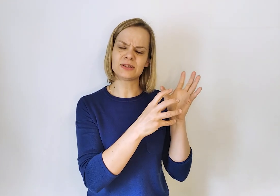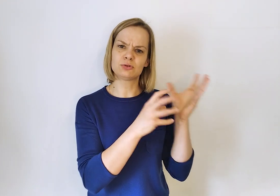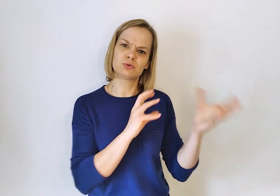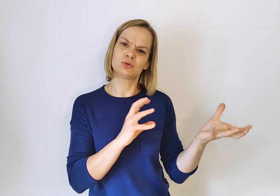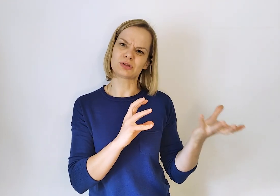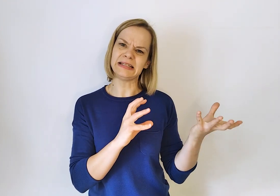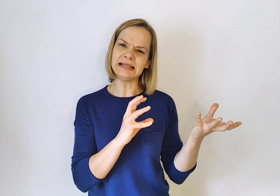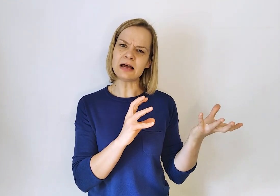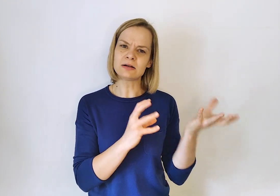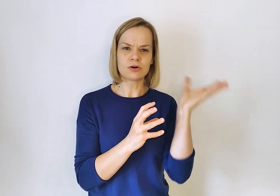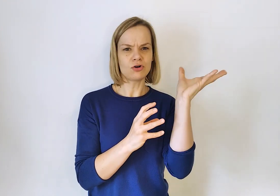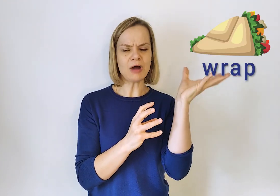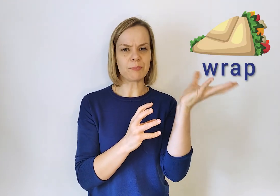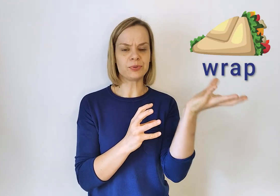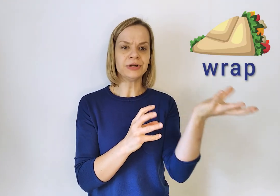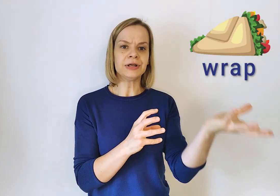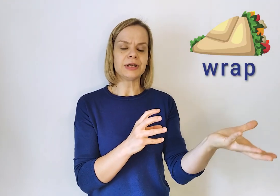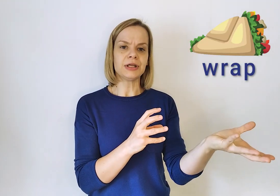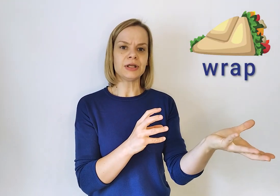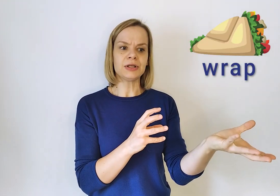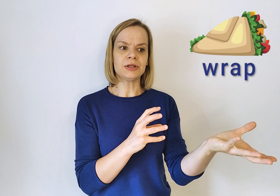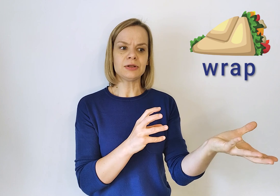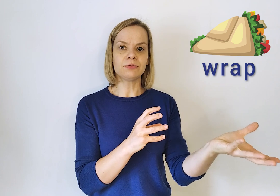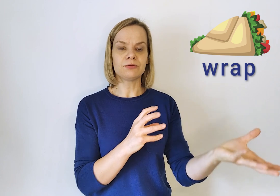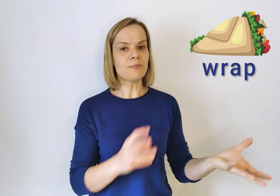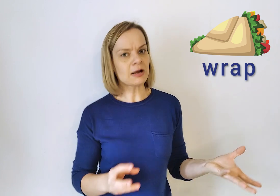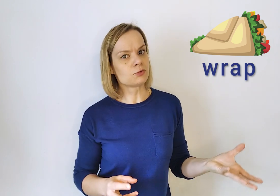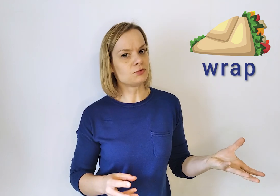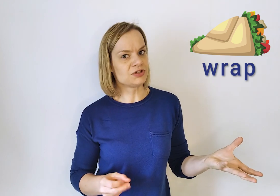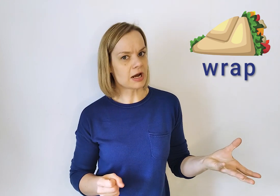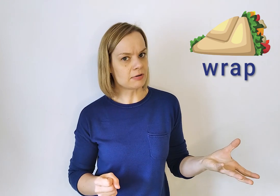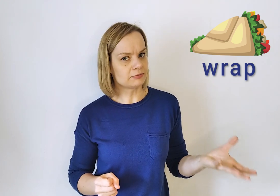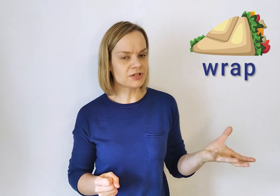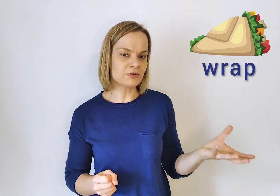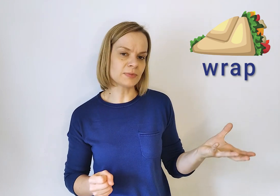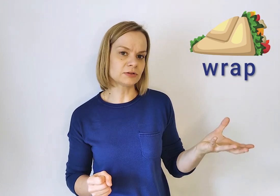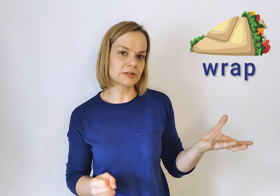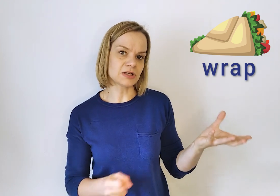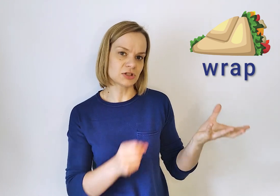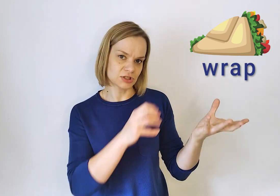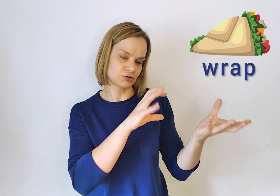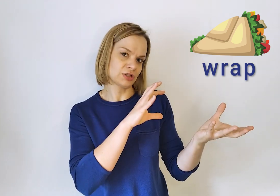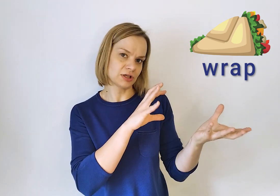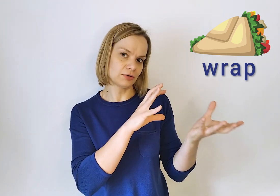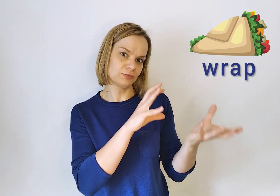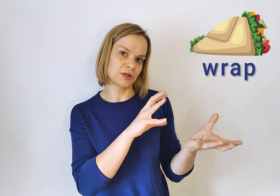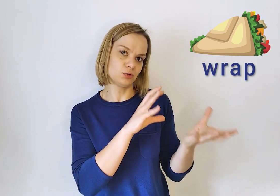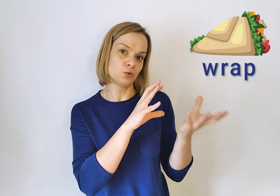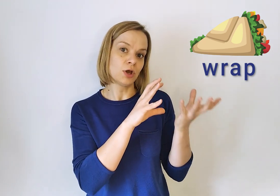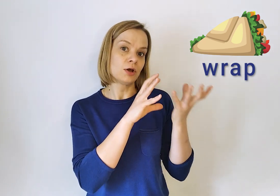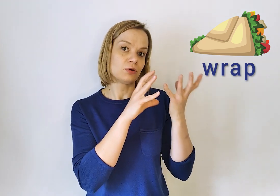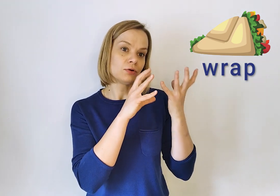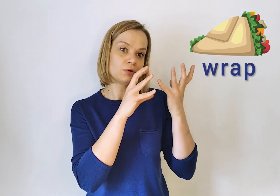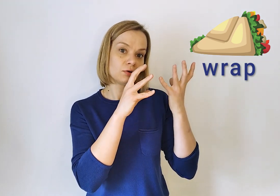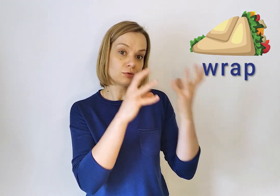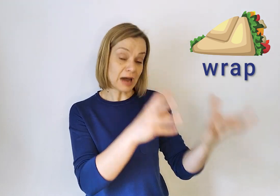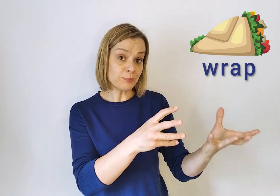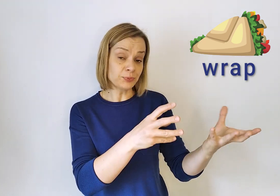tortilla. Wrap. W maku widziałam. Widziałam w McDonald'sie. Jest coś takiego w menu. Wrap.